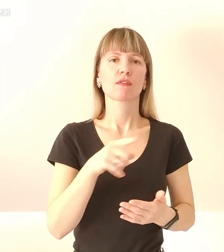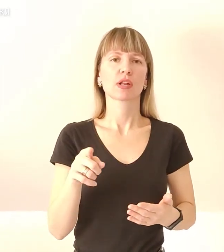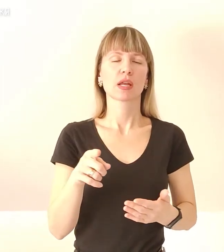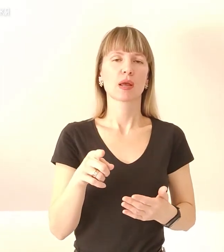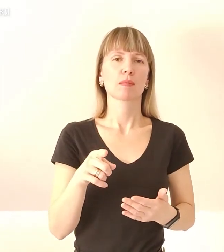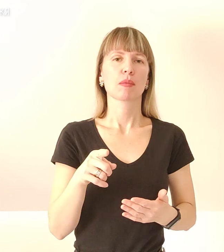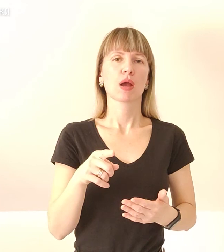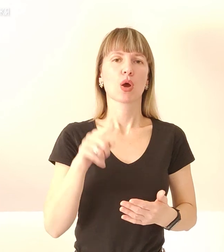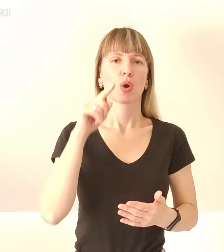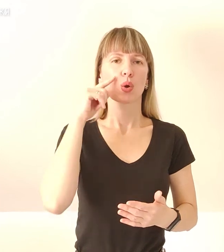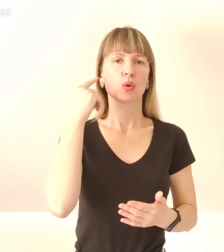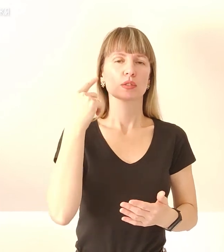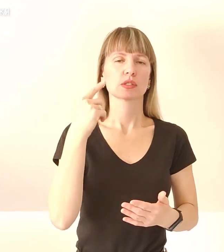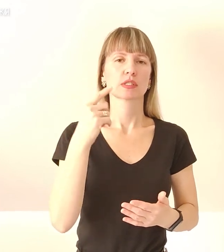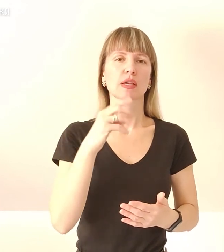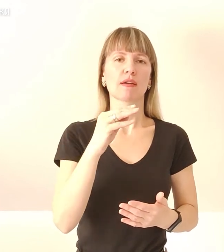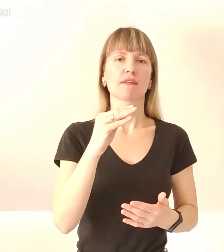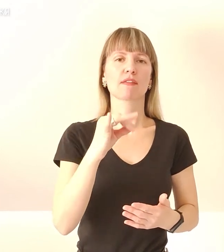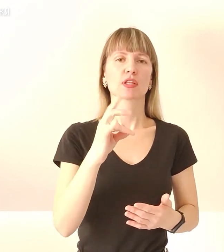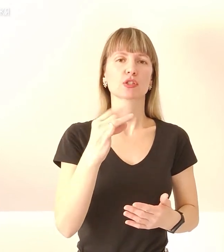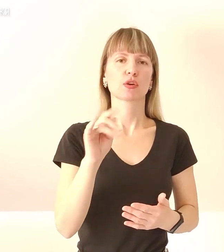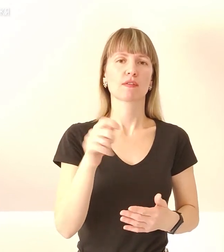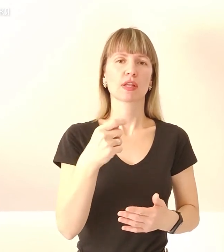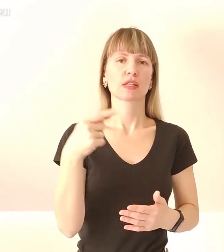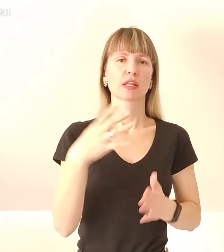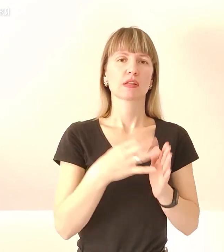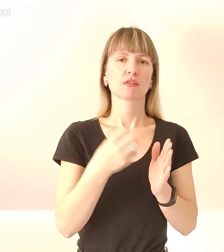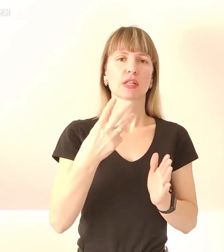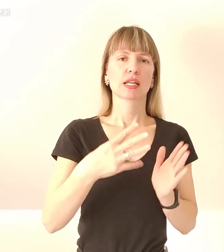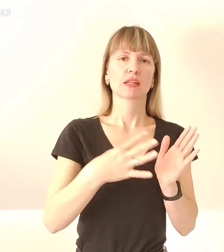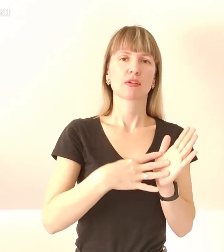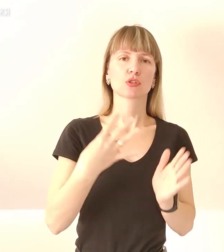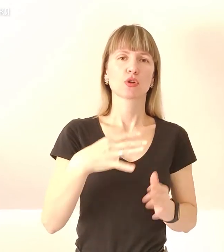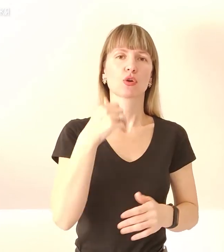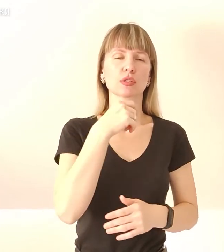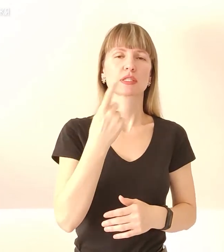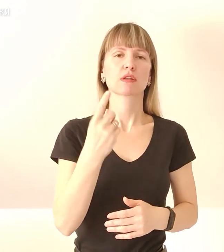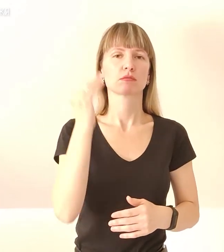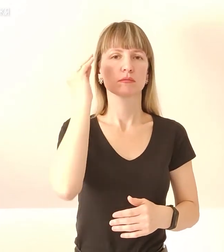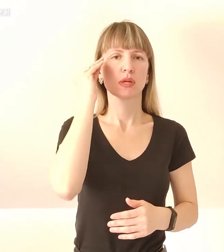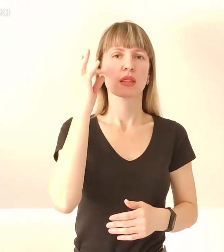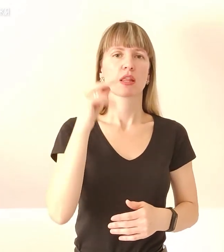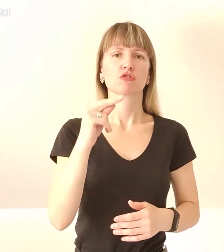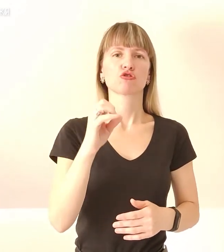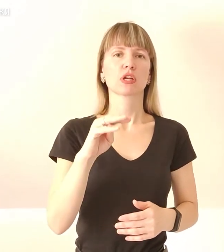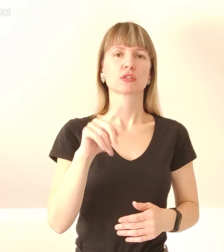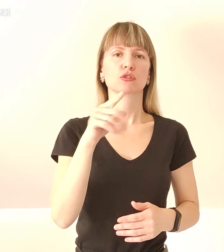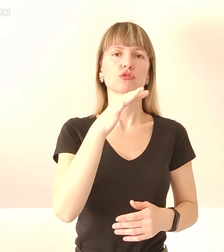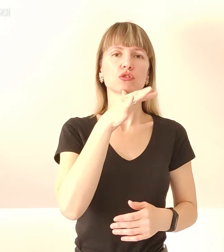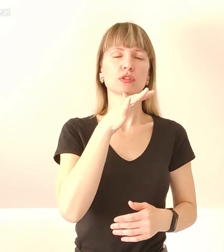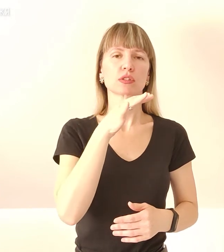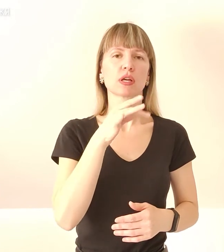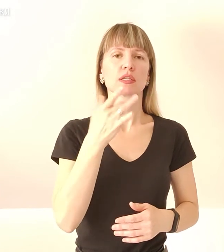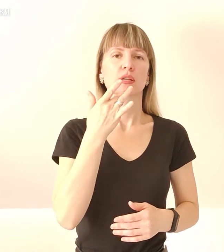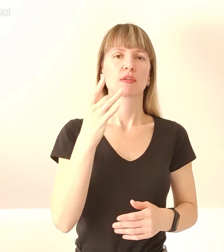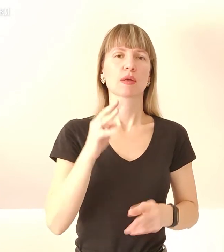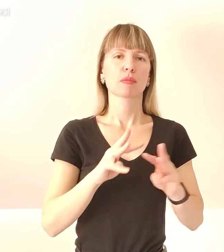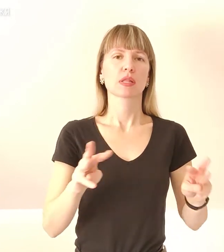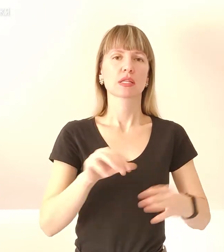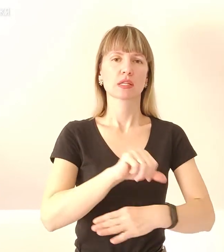1939-1940 років. За однією з версій, на честь тогочасного радянського міністра закордонних справ